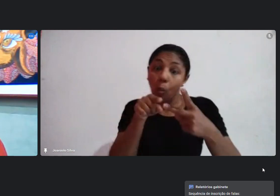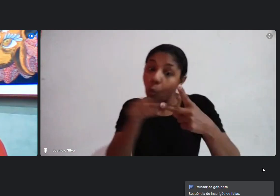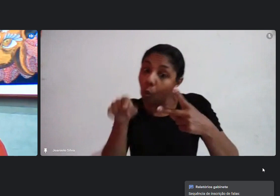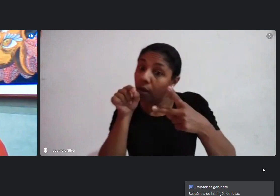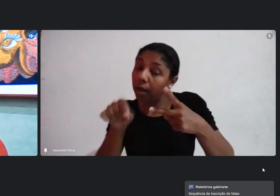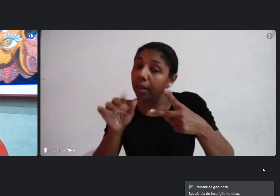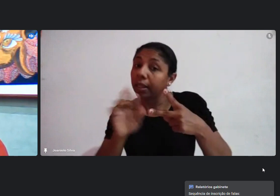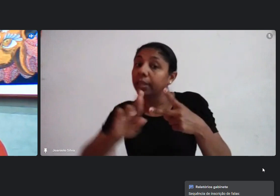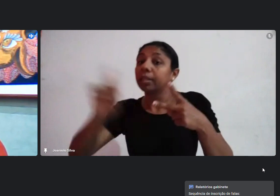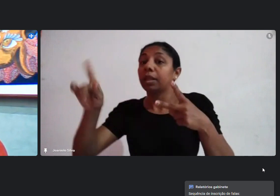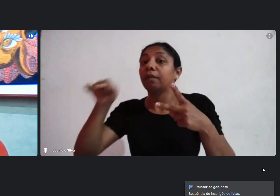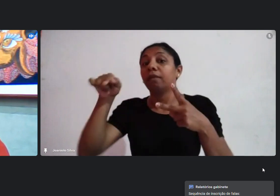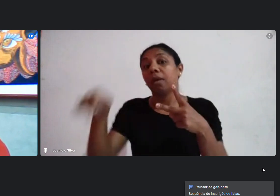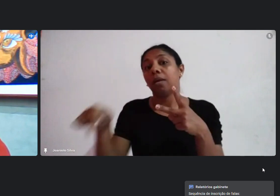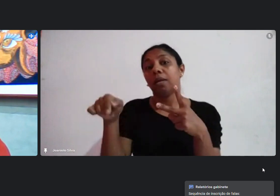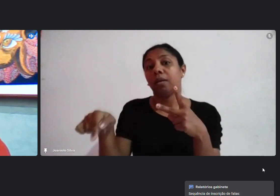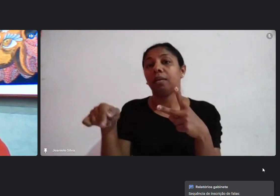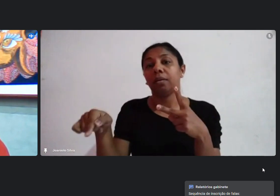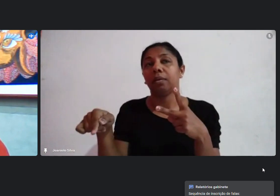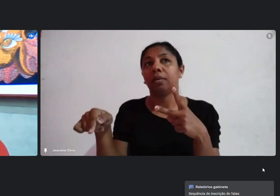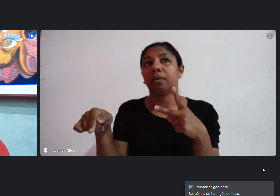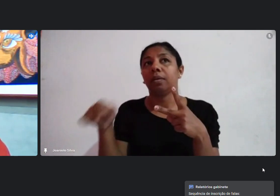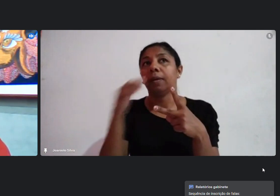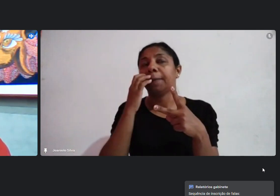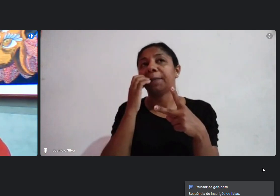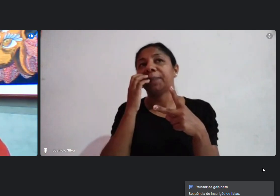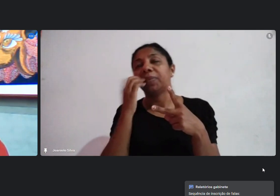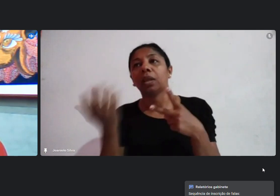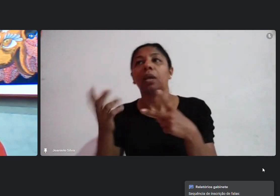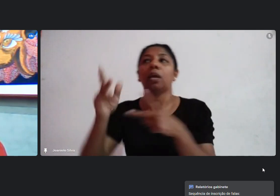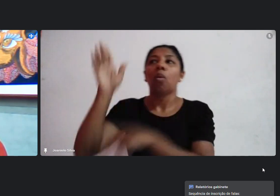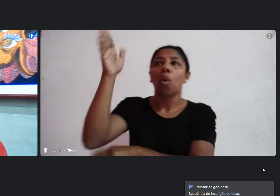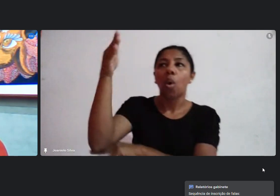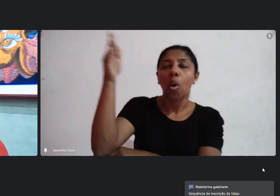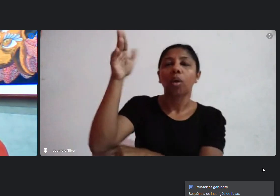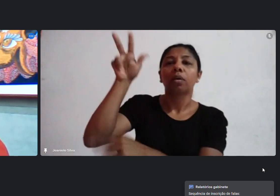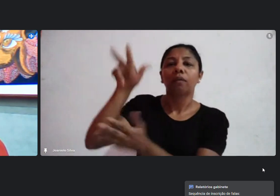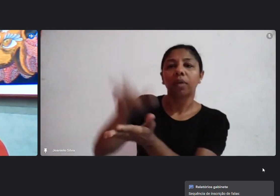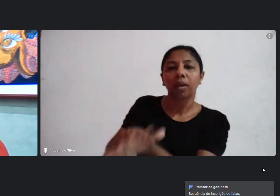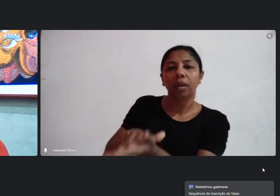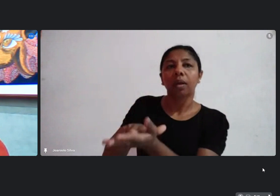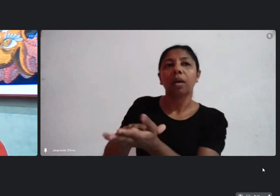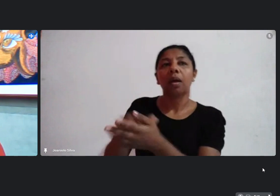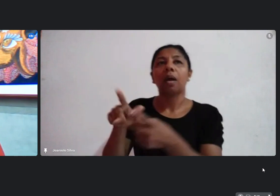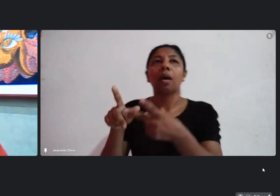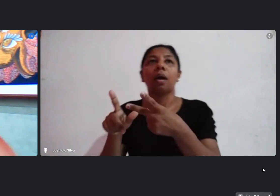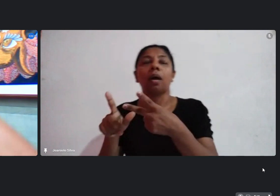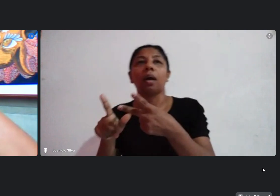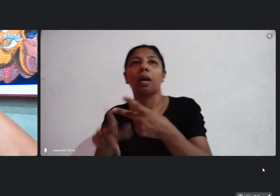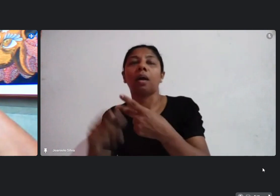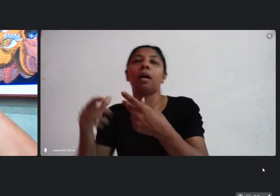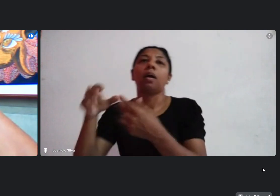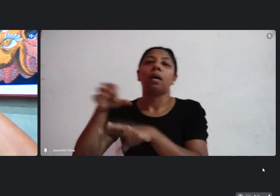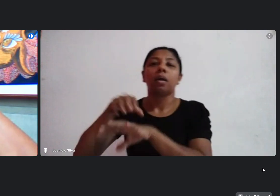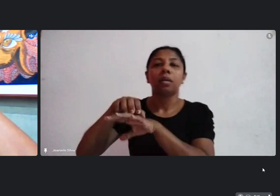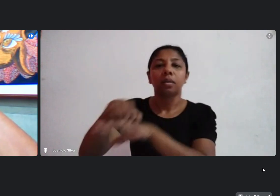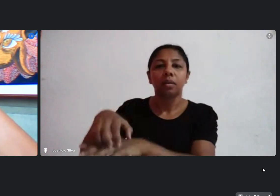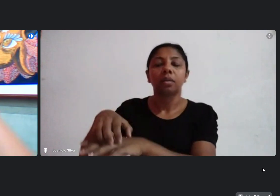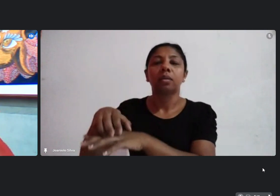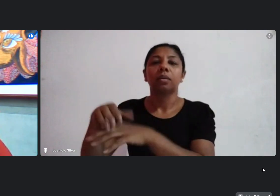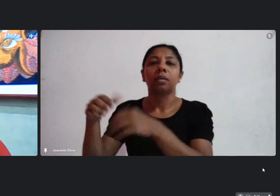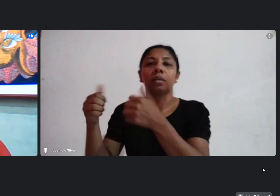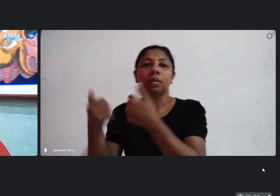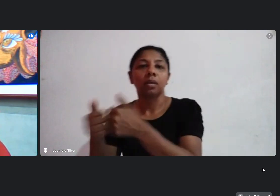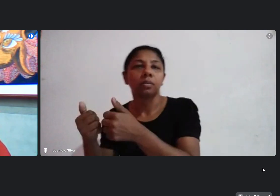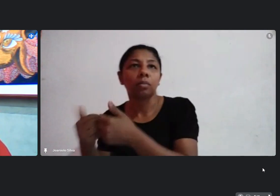o lugar que eles vão se hospedar se tiver hospedagem o que vai comer e transporte certo de